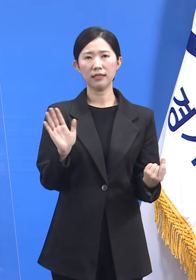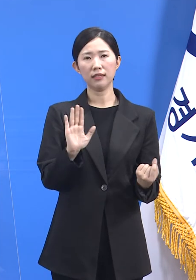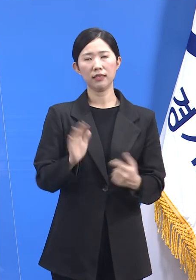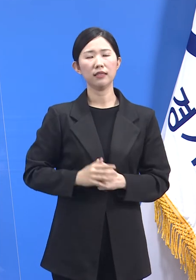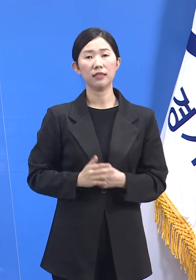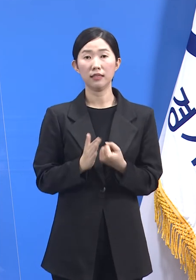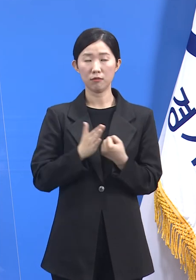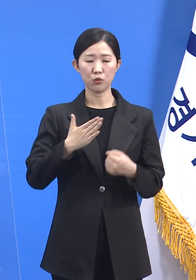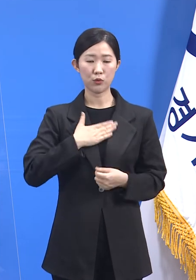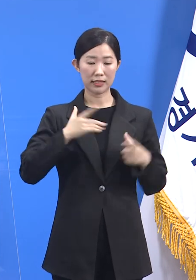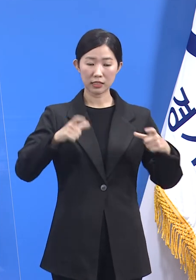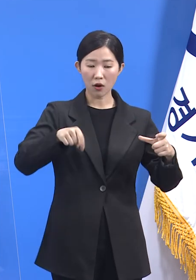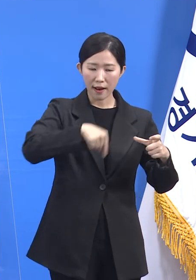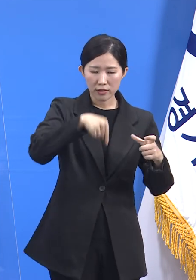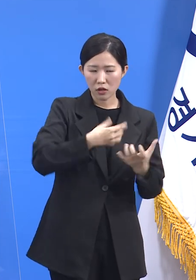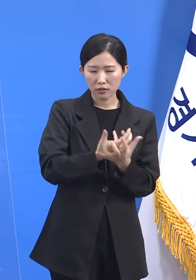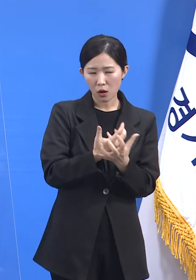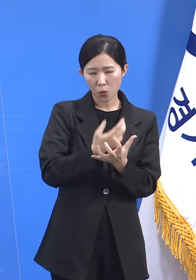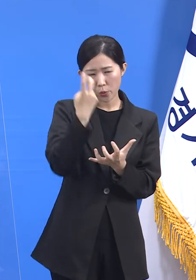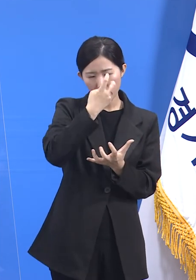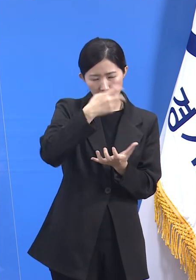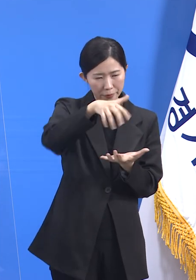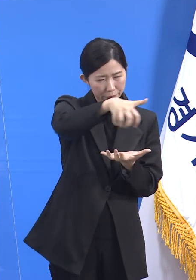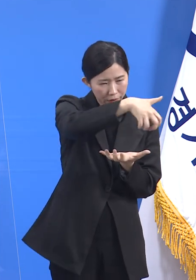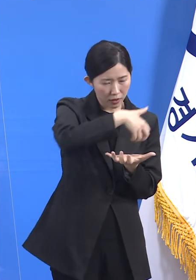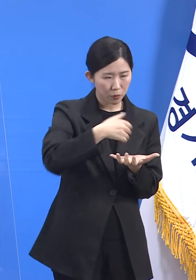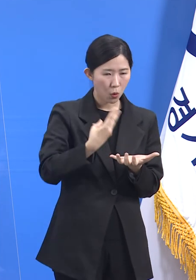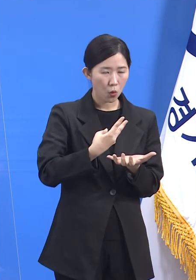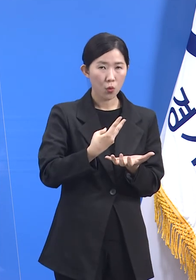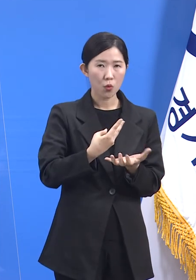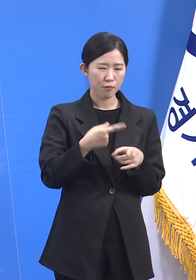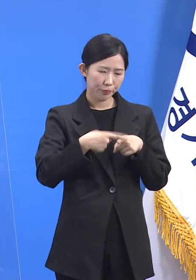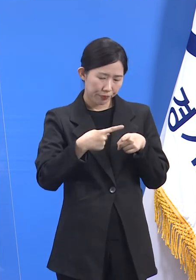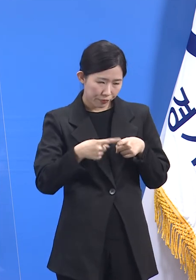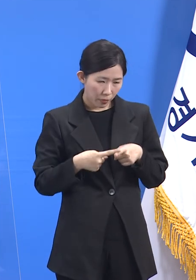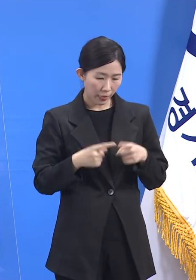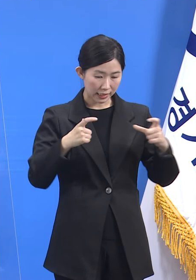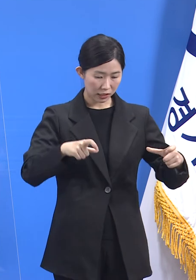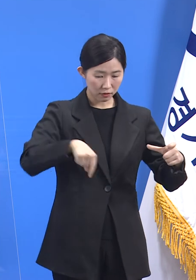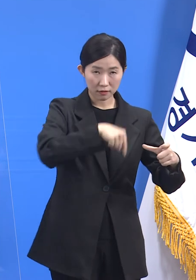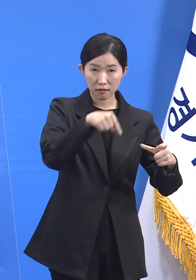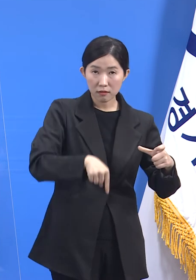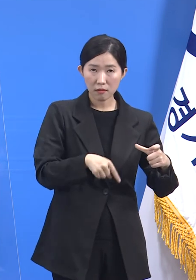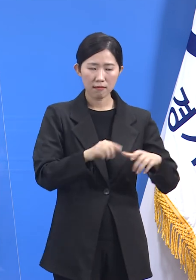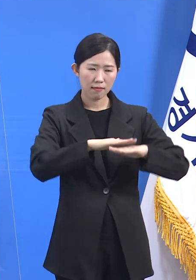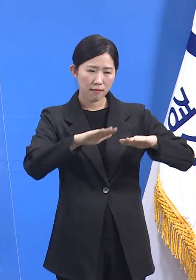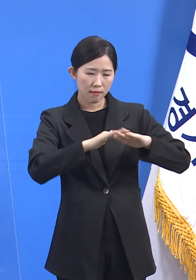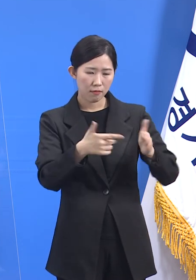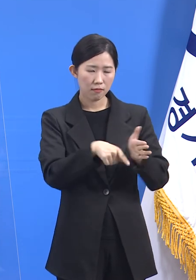수집하고 지역에서 분석하며 지역에서 대응 계획을 세우는 능력이 중요합니다.